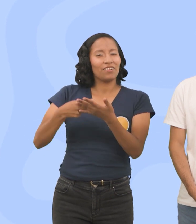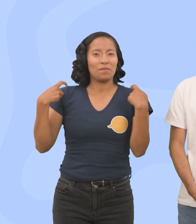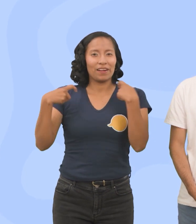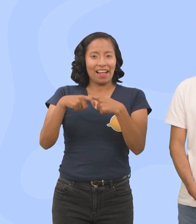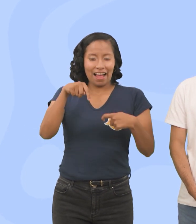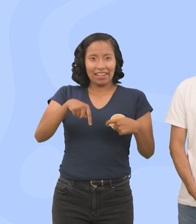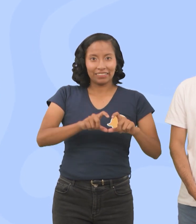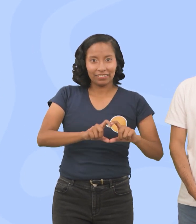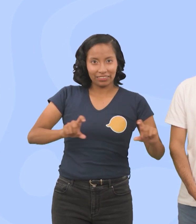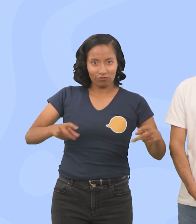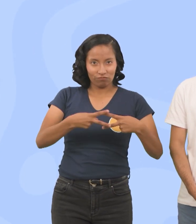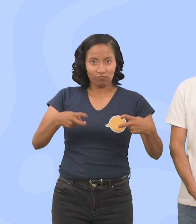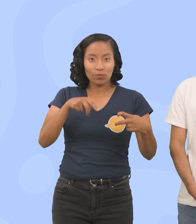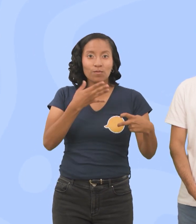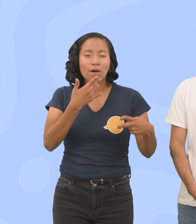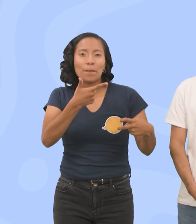amarillo la traducción al castellano